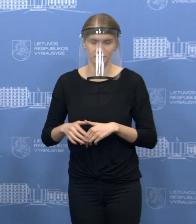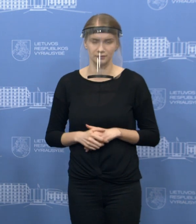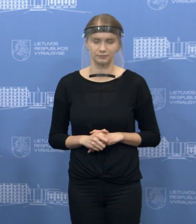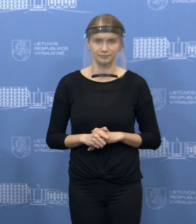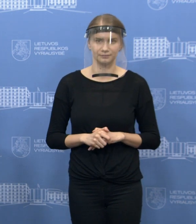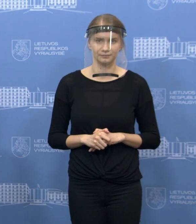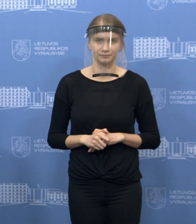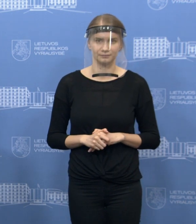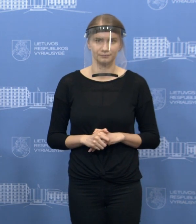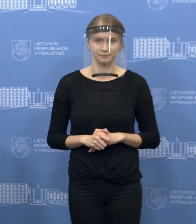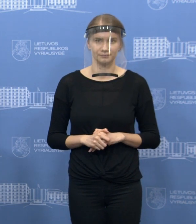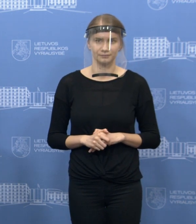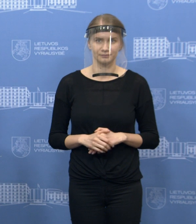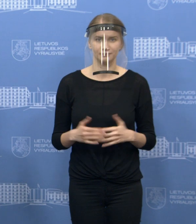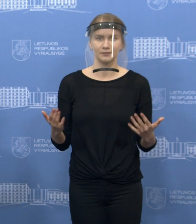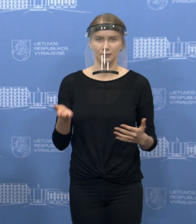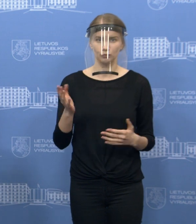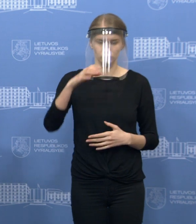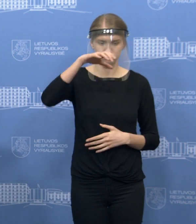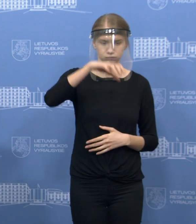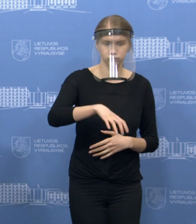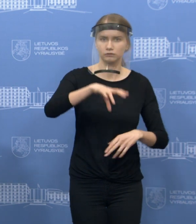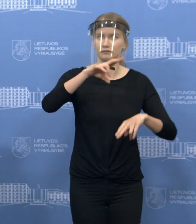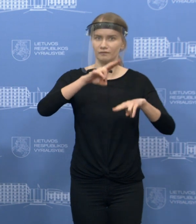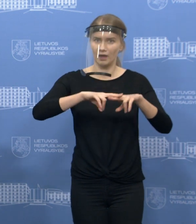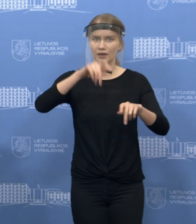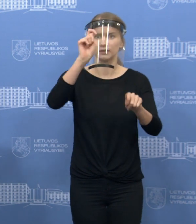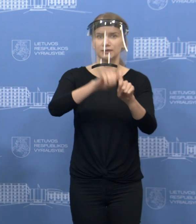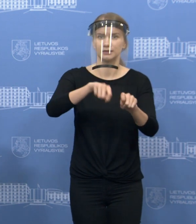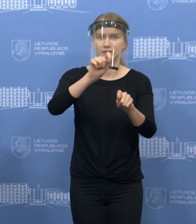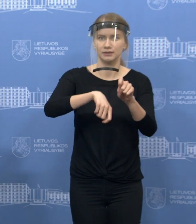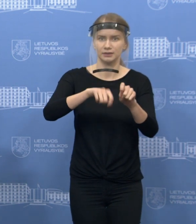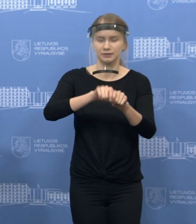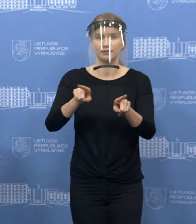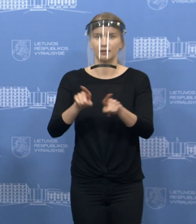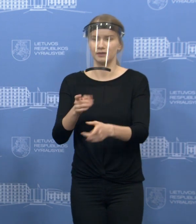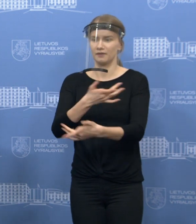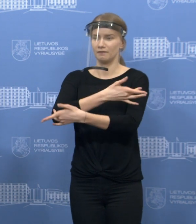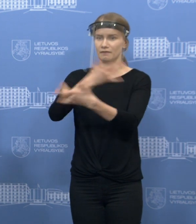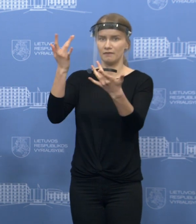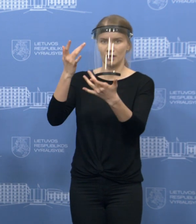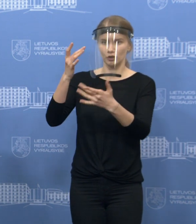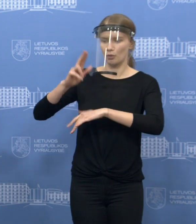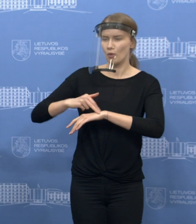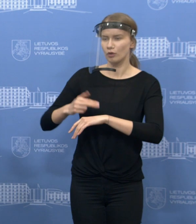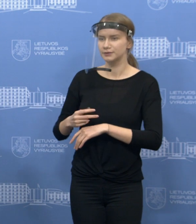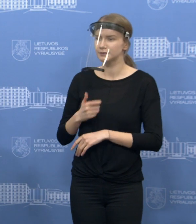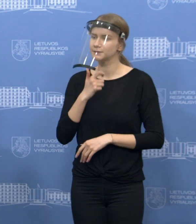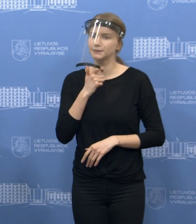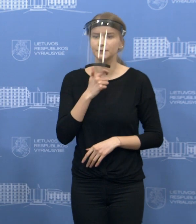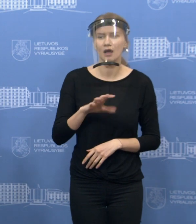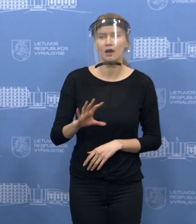yra patikros postai, tai yra viešas patruliavimas, viešųjų ir dvių stebėsena,